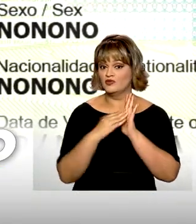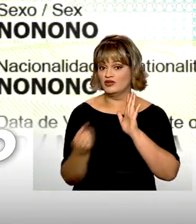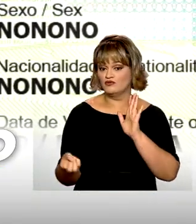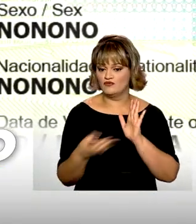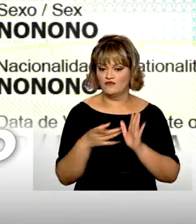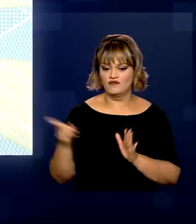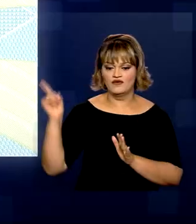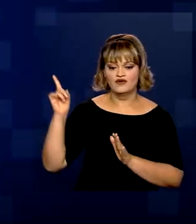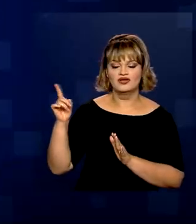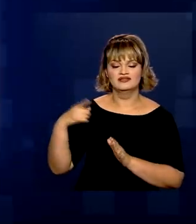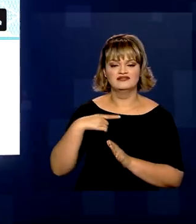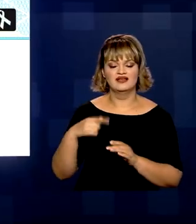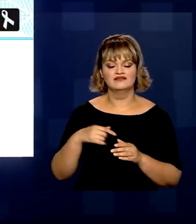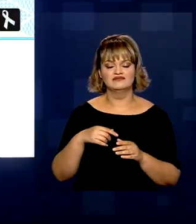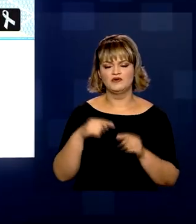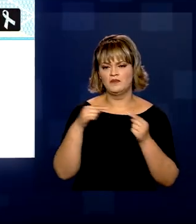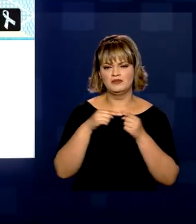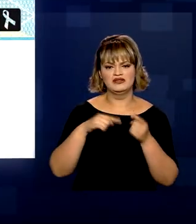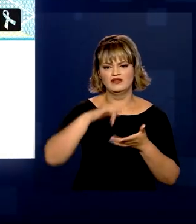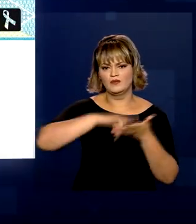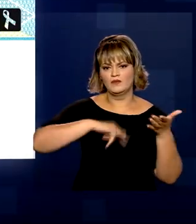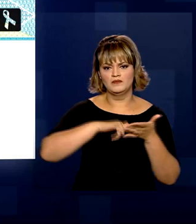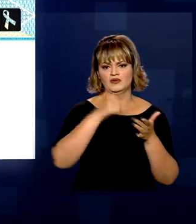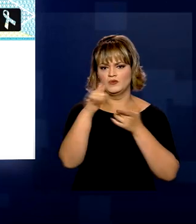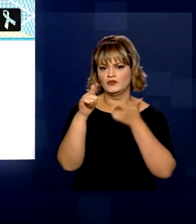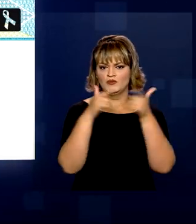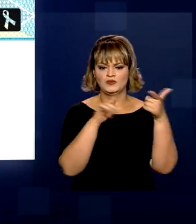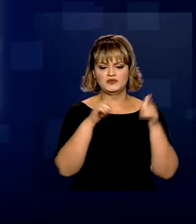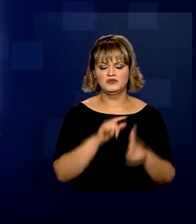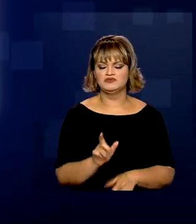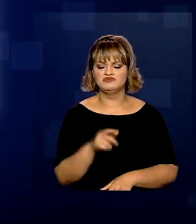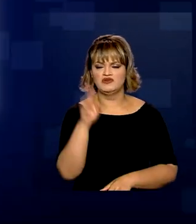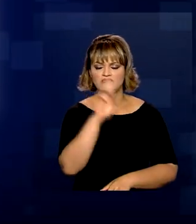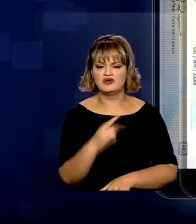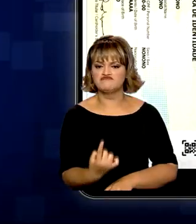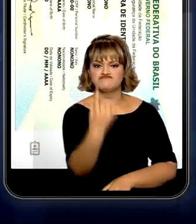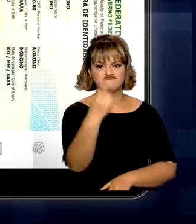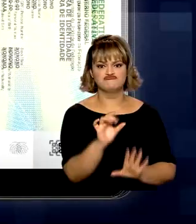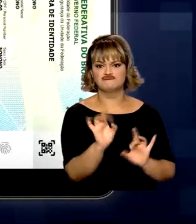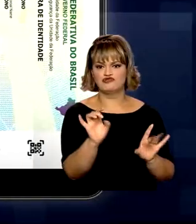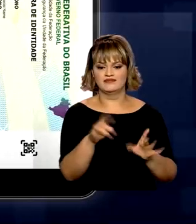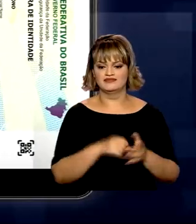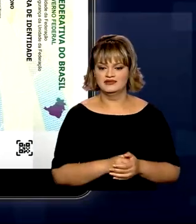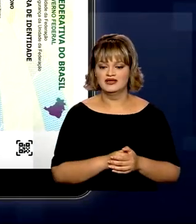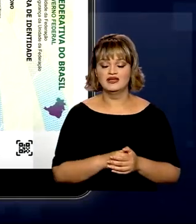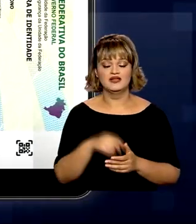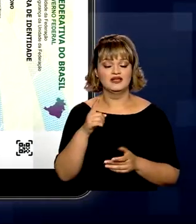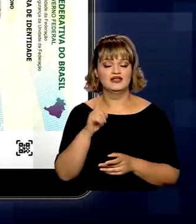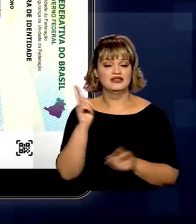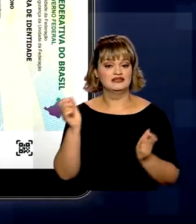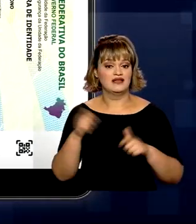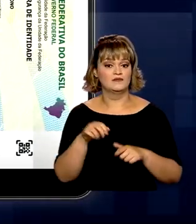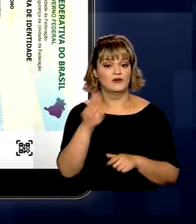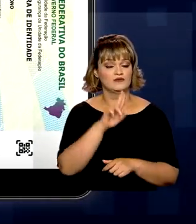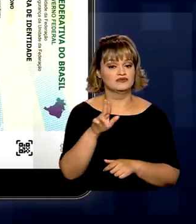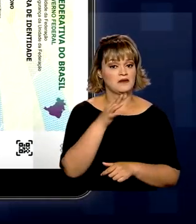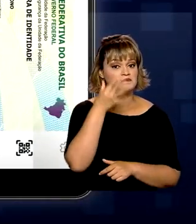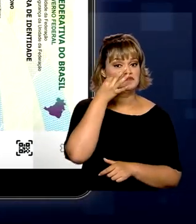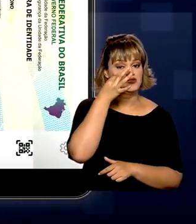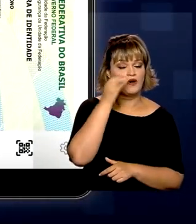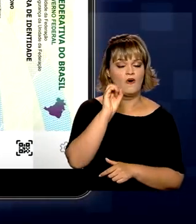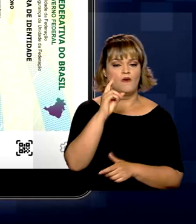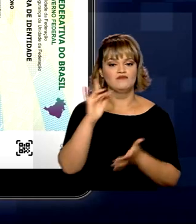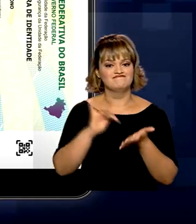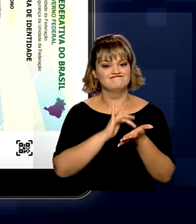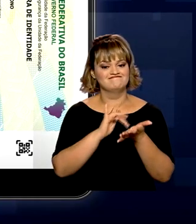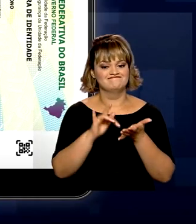vai reunir diversos documentos do brasileiro em apenas um e estará disponível em duas versões, física